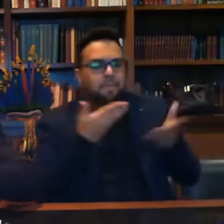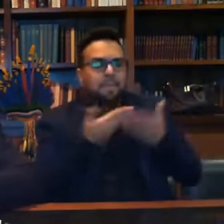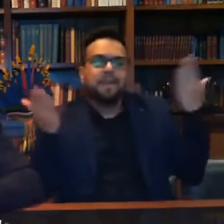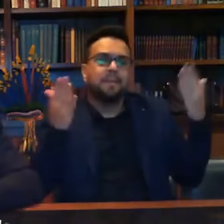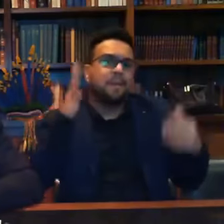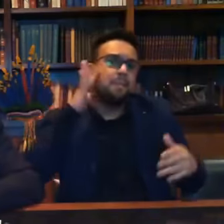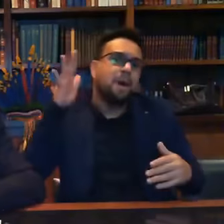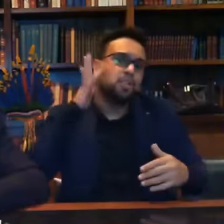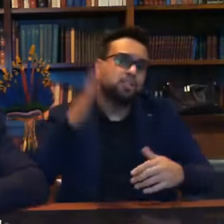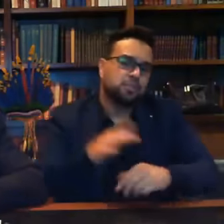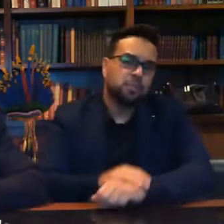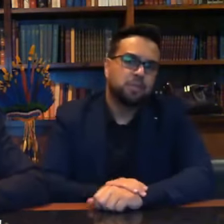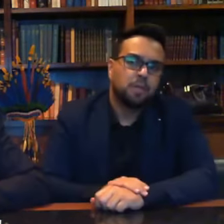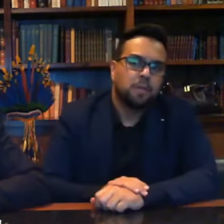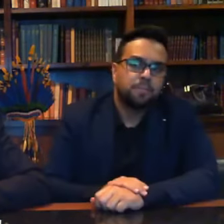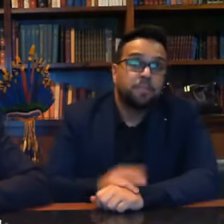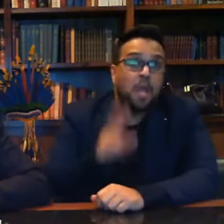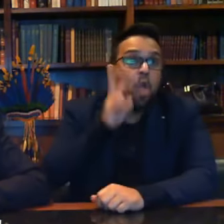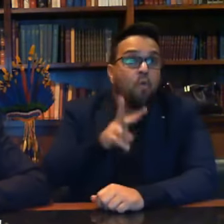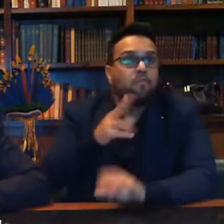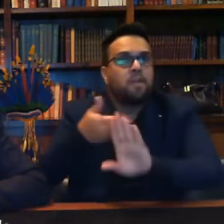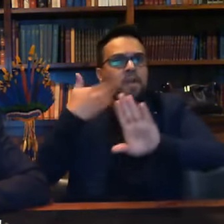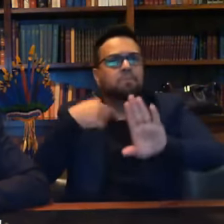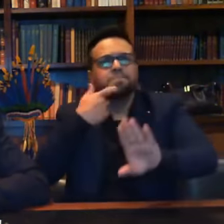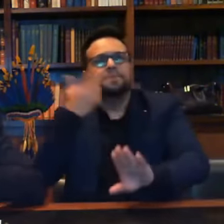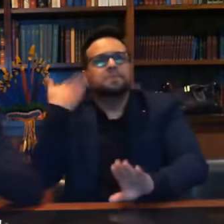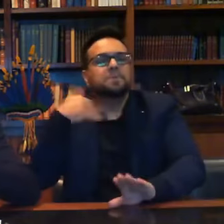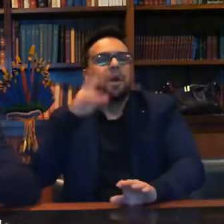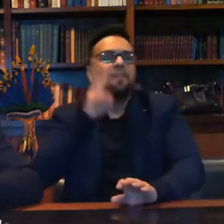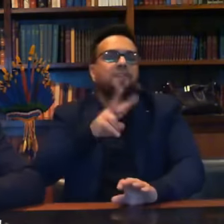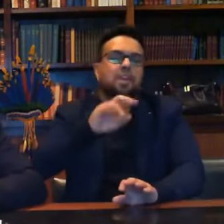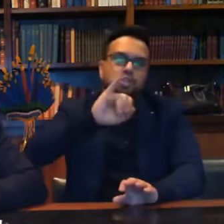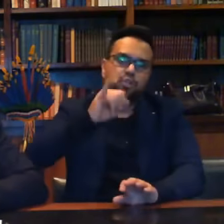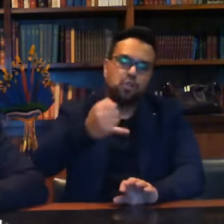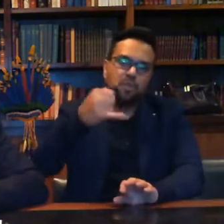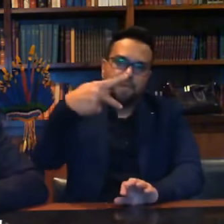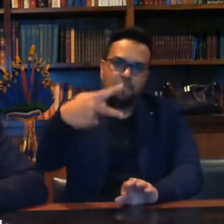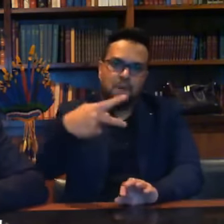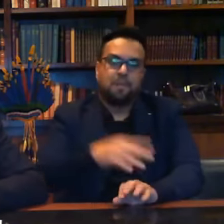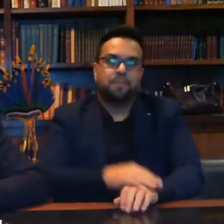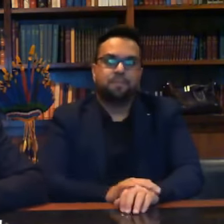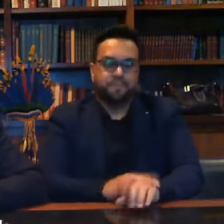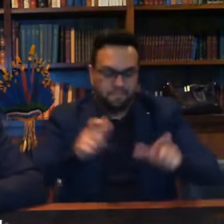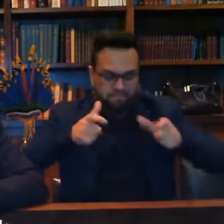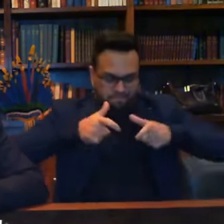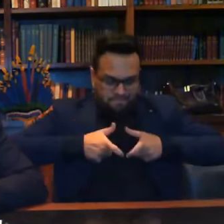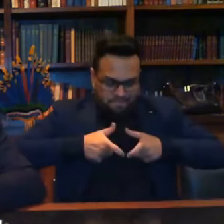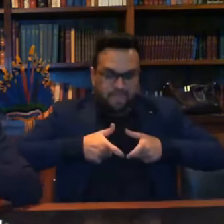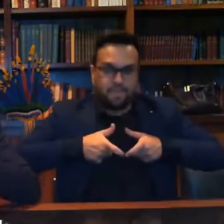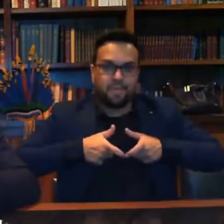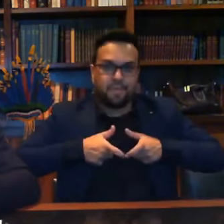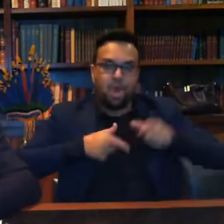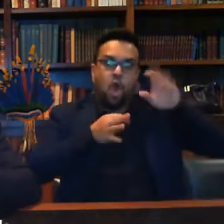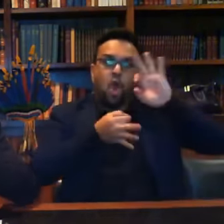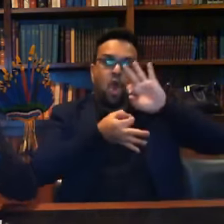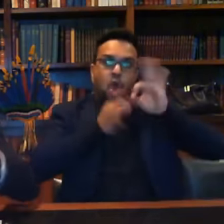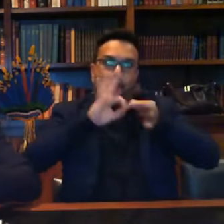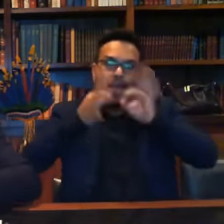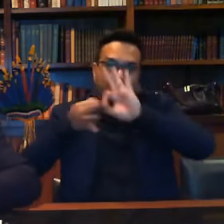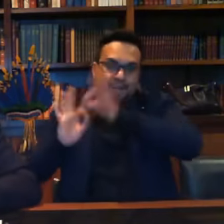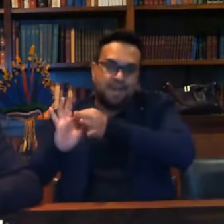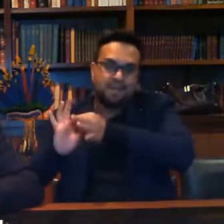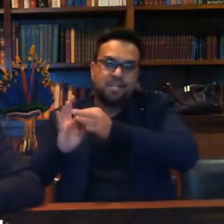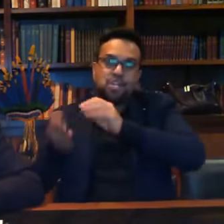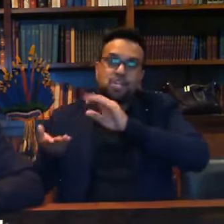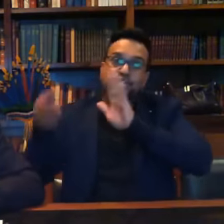Vocês viram, eu vi agora há pouco na Jovem Pan, o que o medalhista olímpico, a medalha de ouro, teve quando